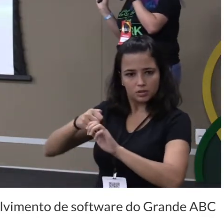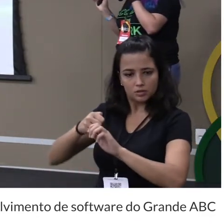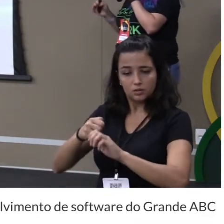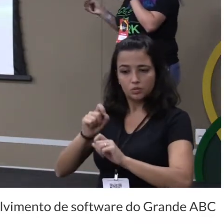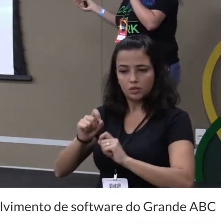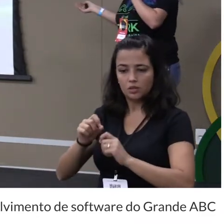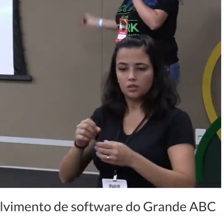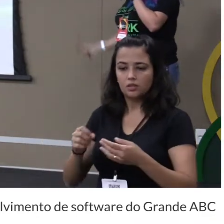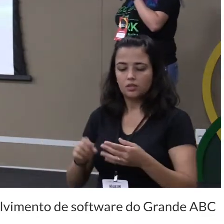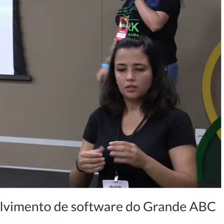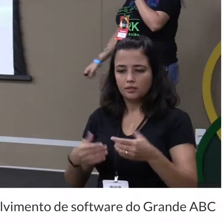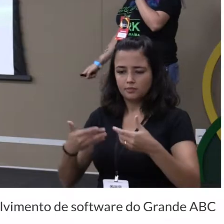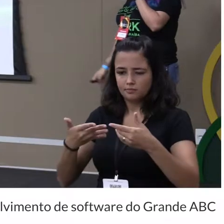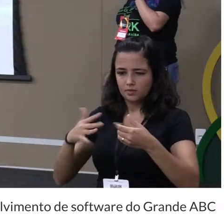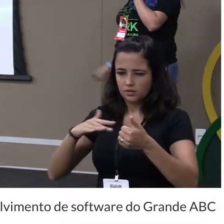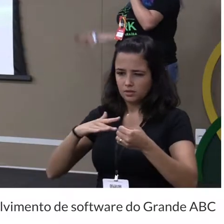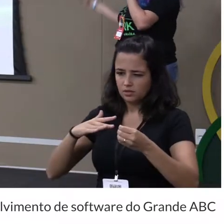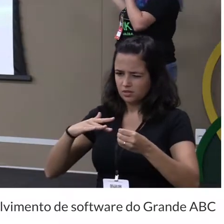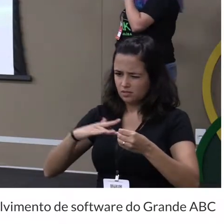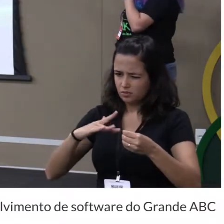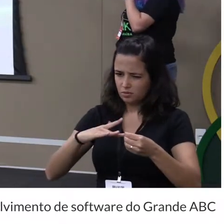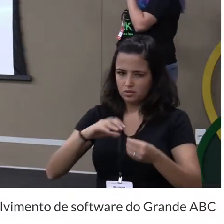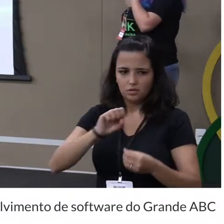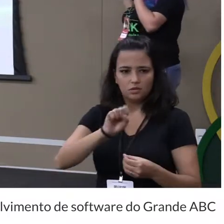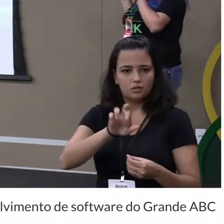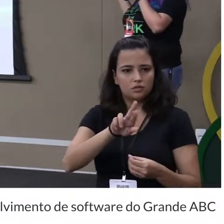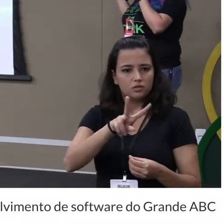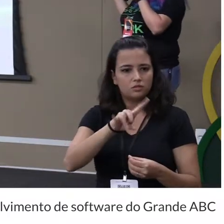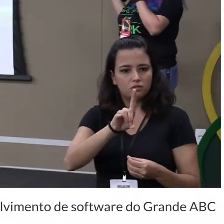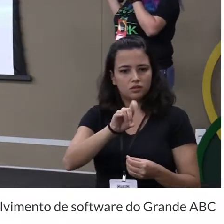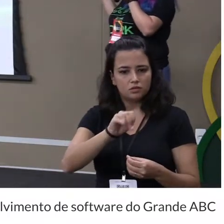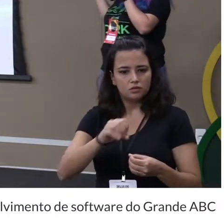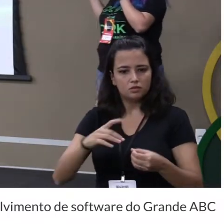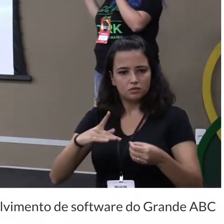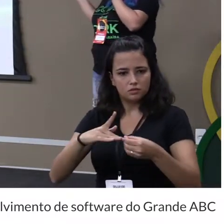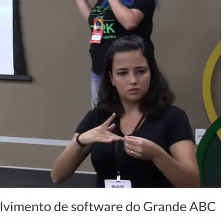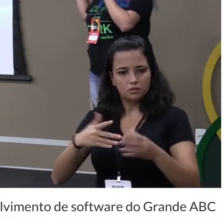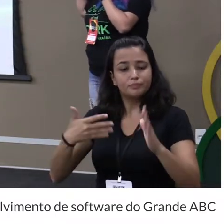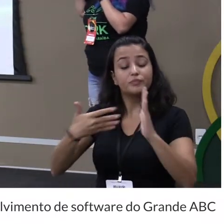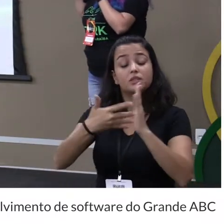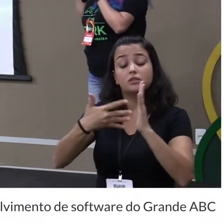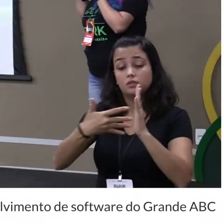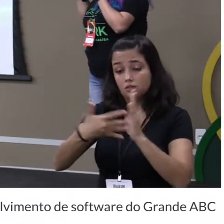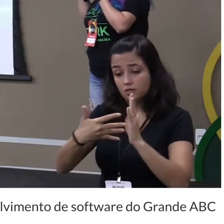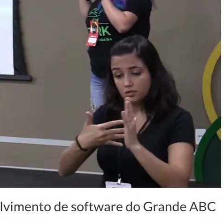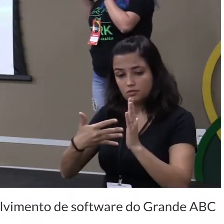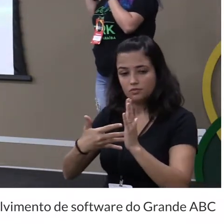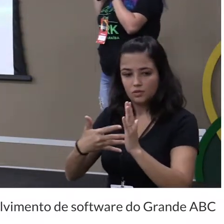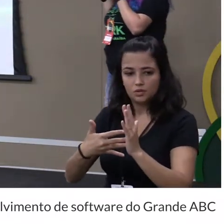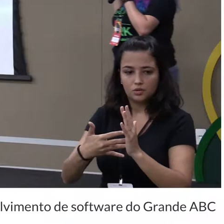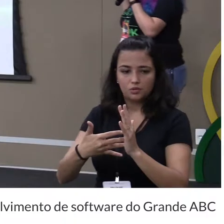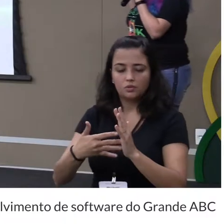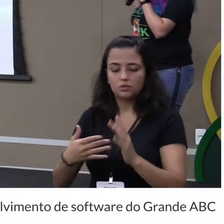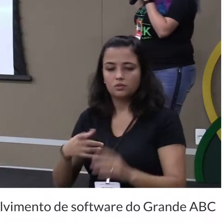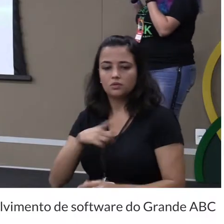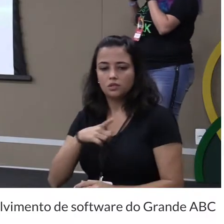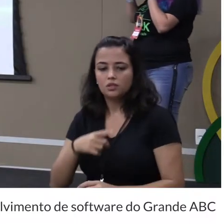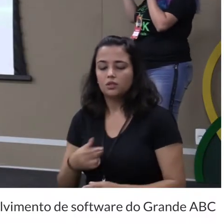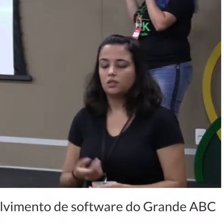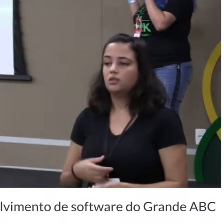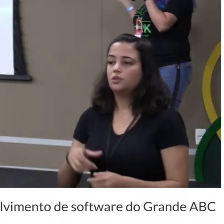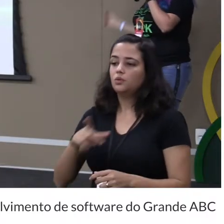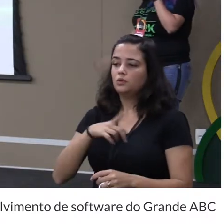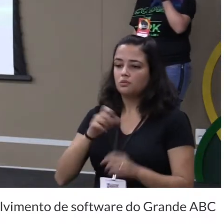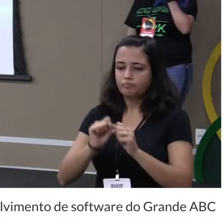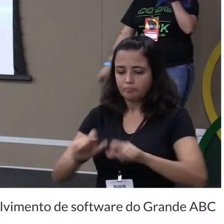estático mas de boas o exemplo que eu fiz lá eu fiz numa página HTML com o meu JavaScript levantei um servidor estático